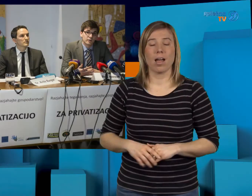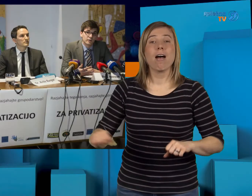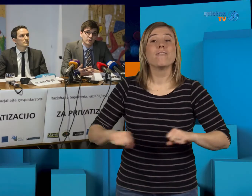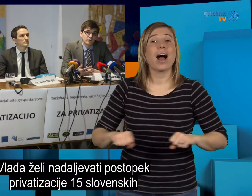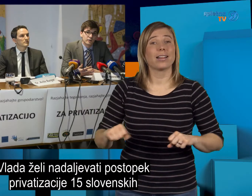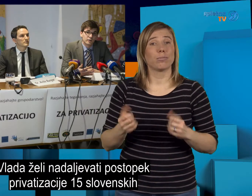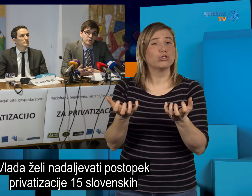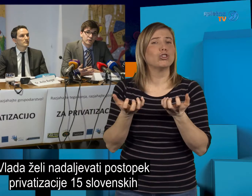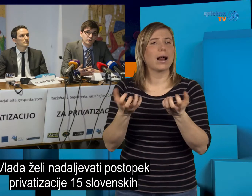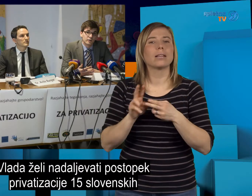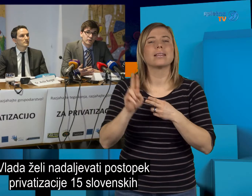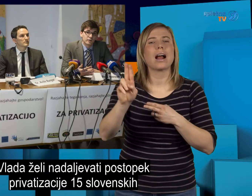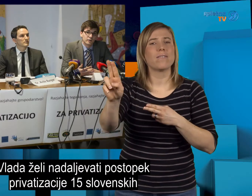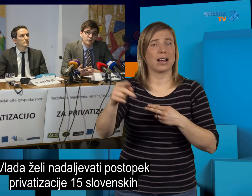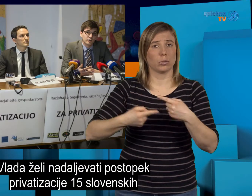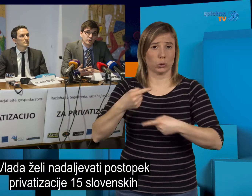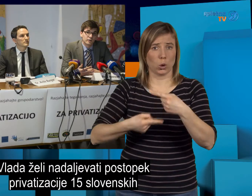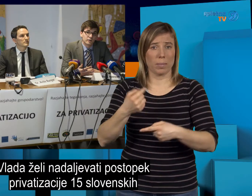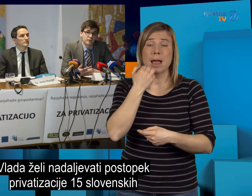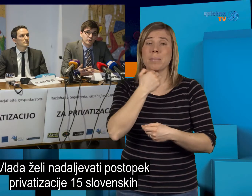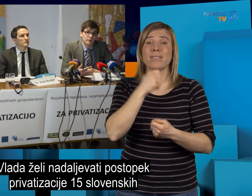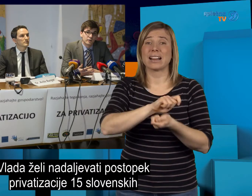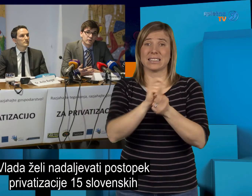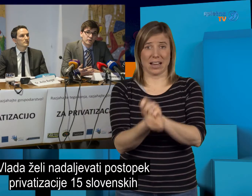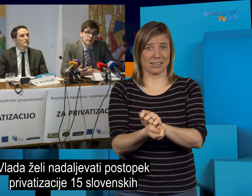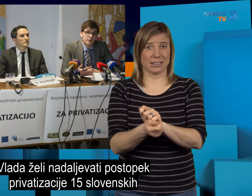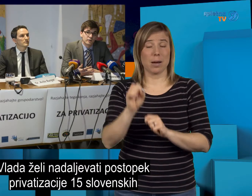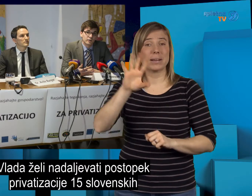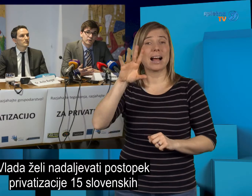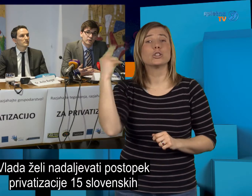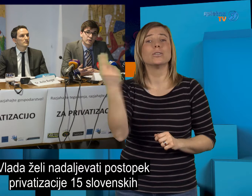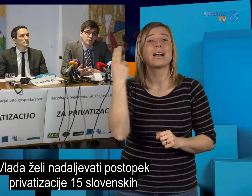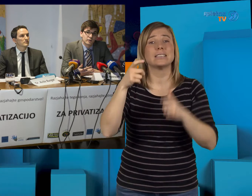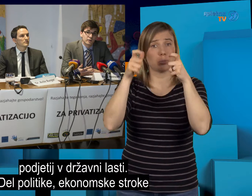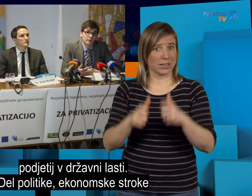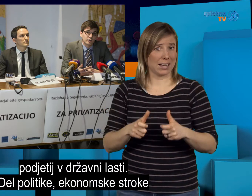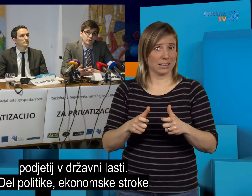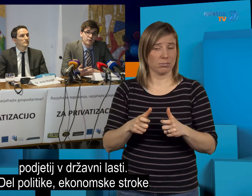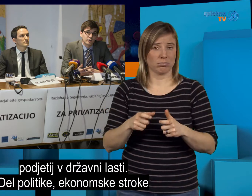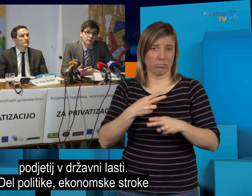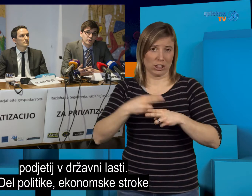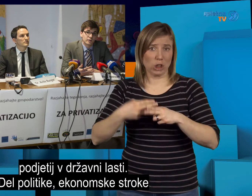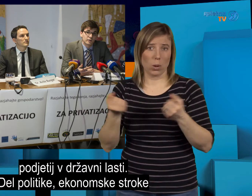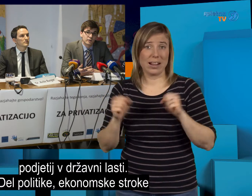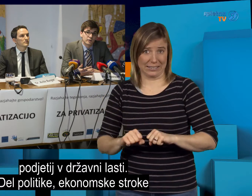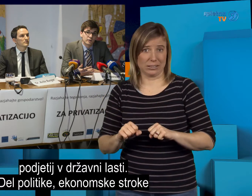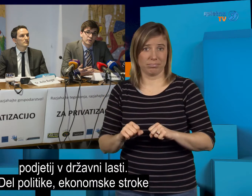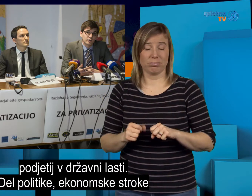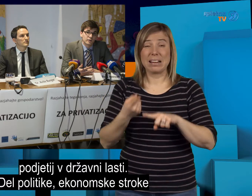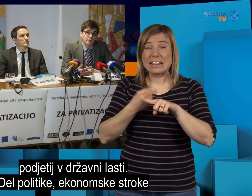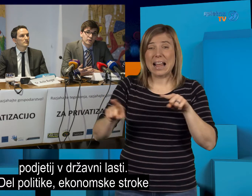Vlada želi nadaljevati postopek privatizacije 15. slovenskih podjetij v državni lasti. Del